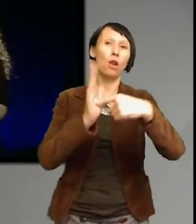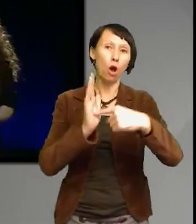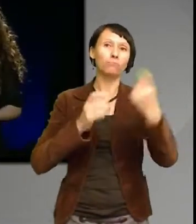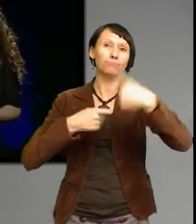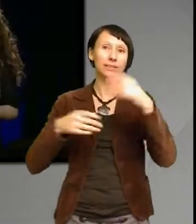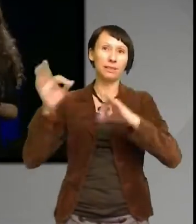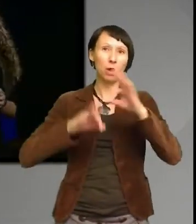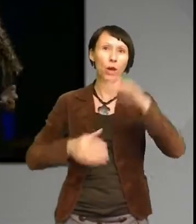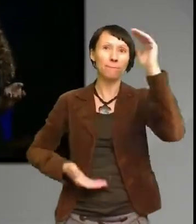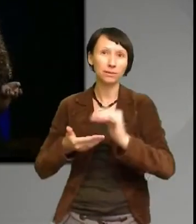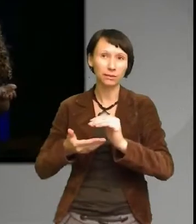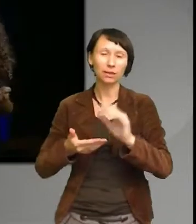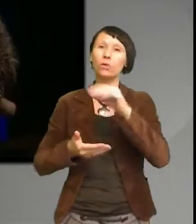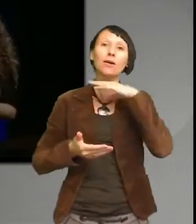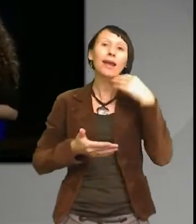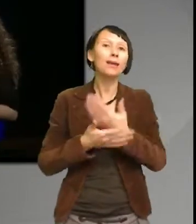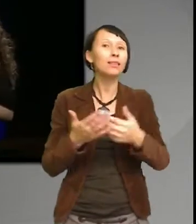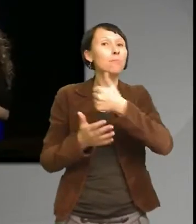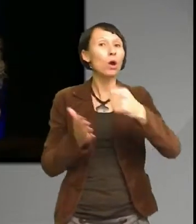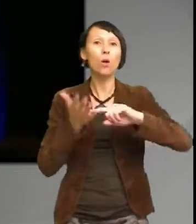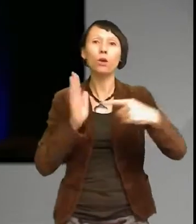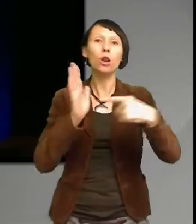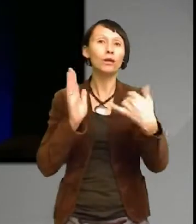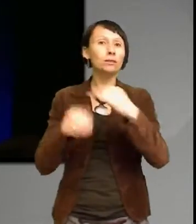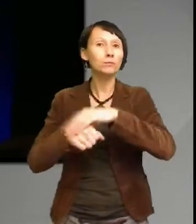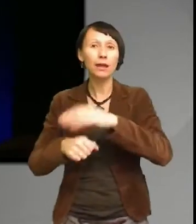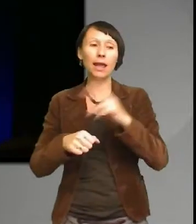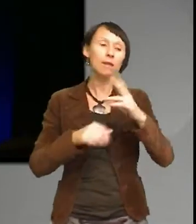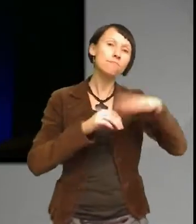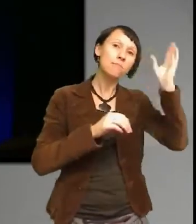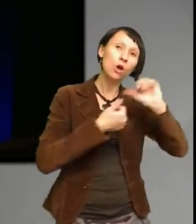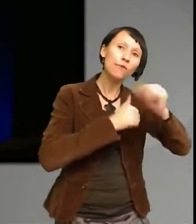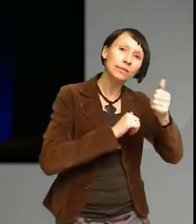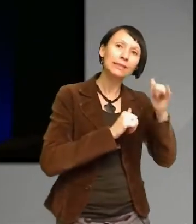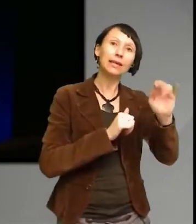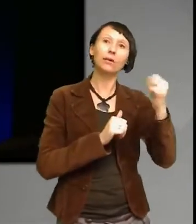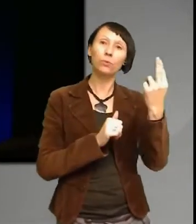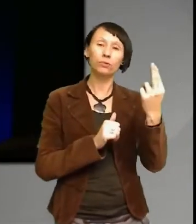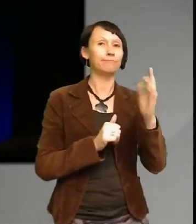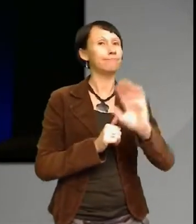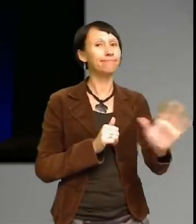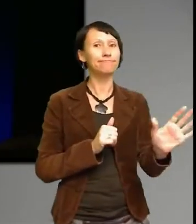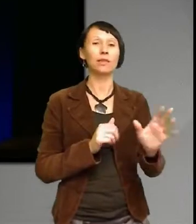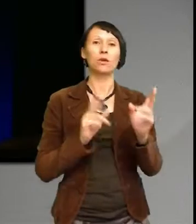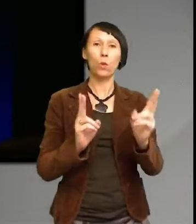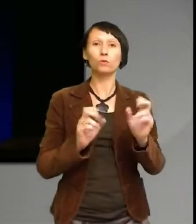Sverige eller nya överenskommelser i EU det krävs åtgärder i hela världen